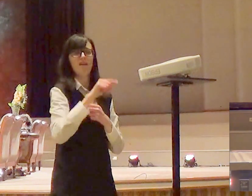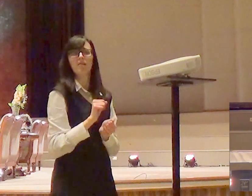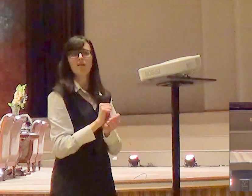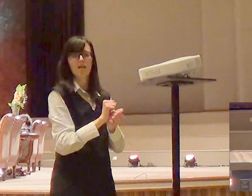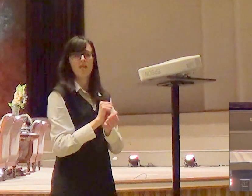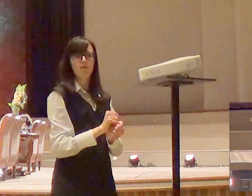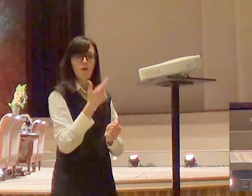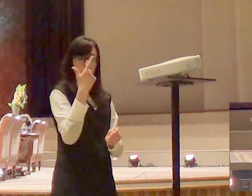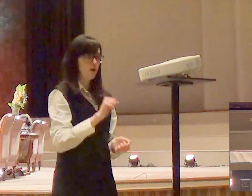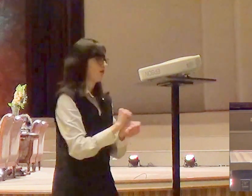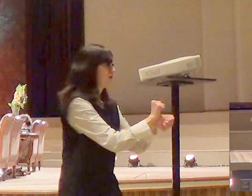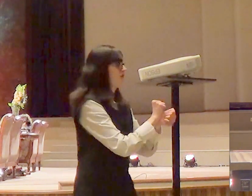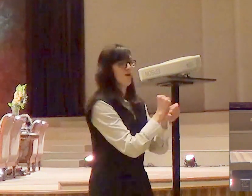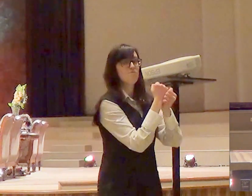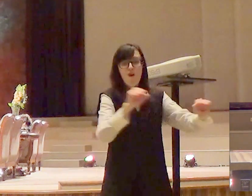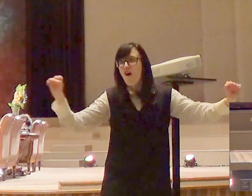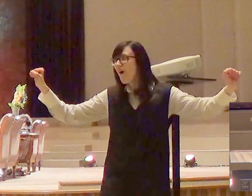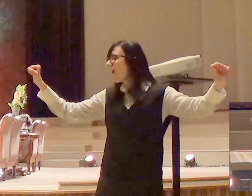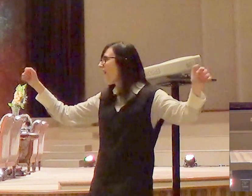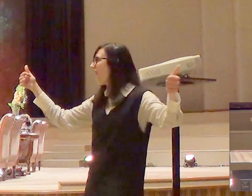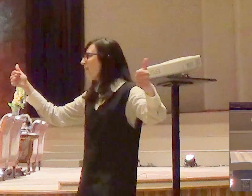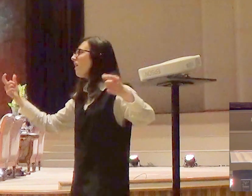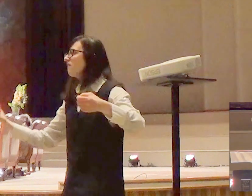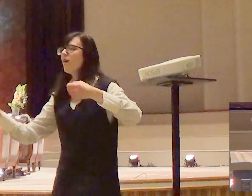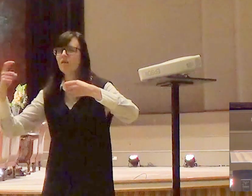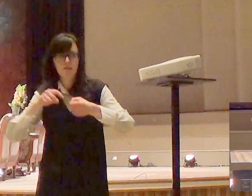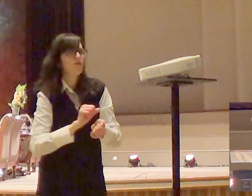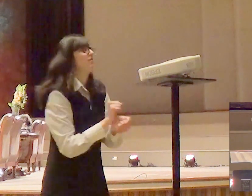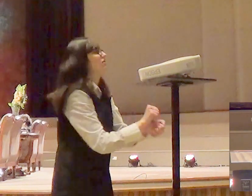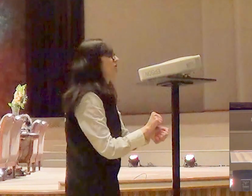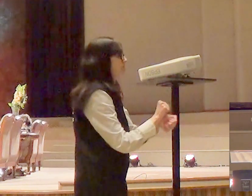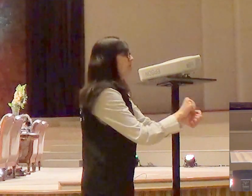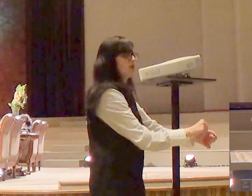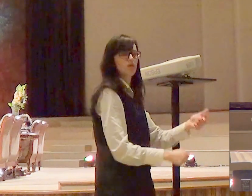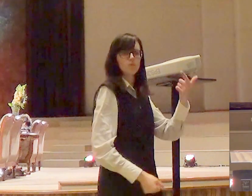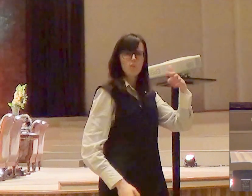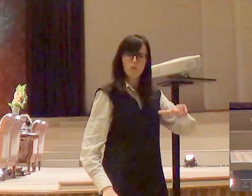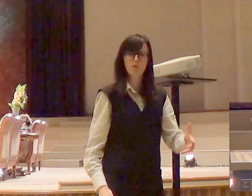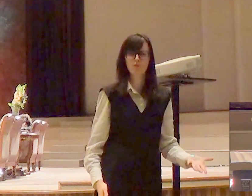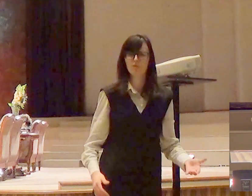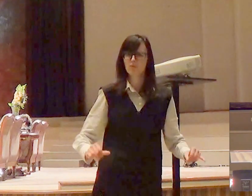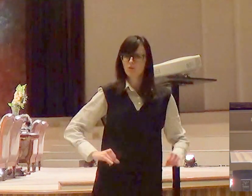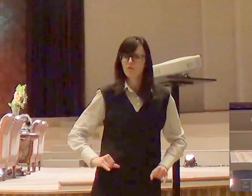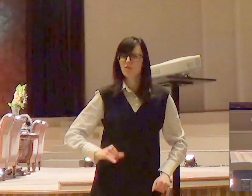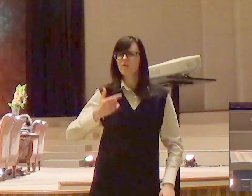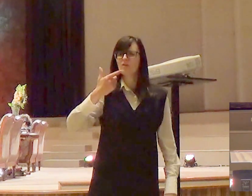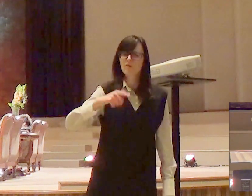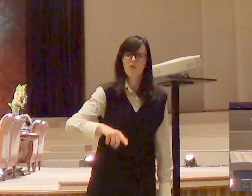escravos que mataram os filhos deles que eles não podiam ter filhos homens